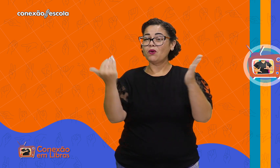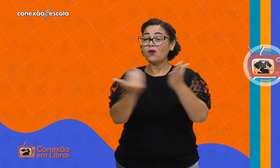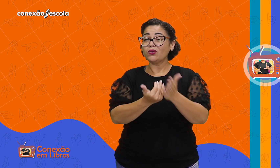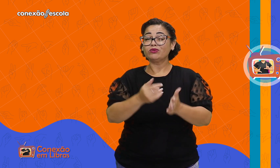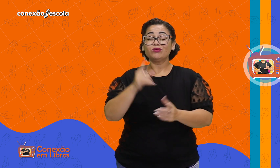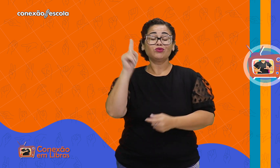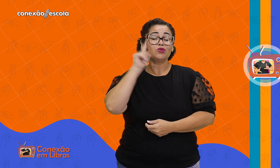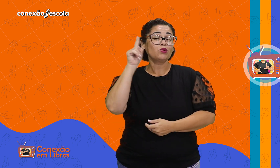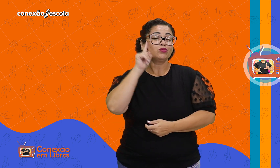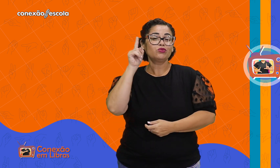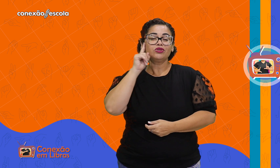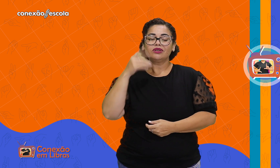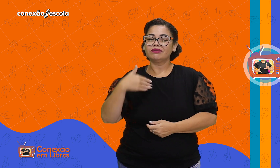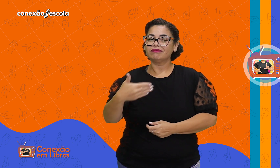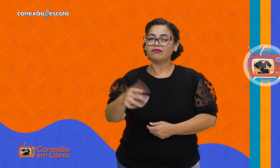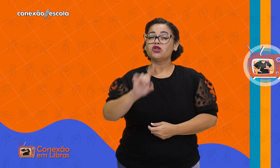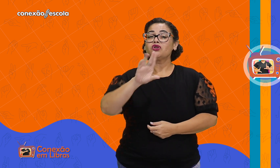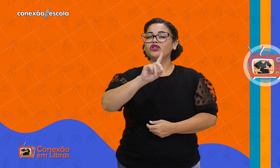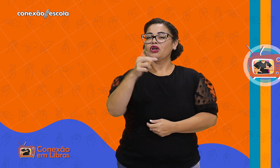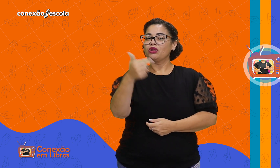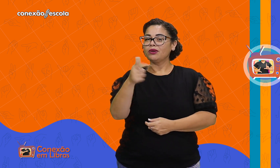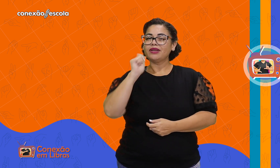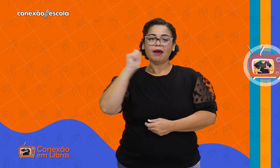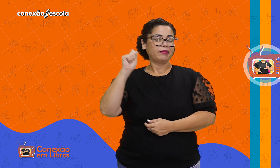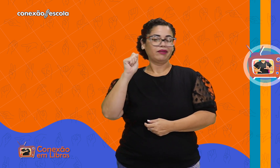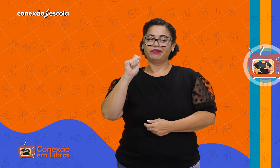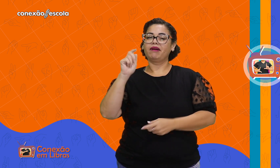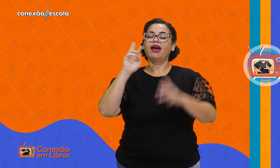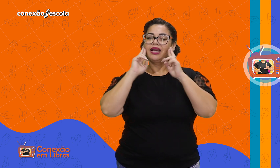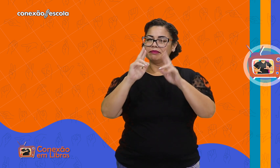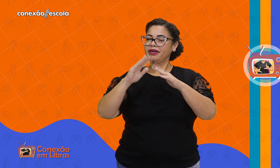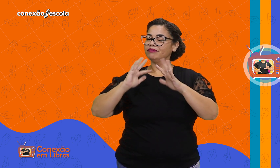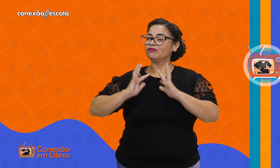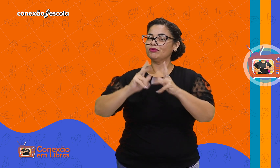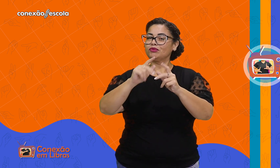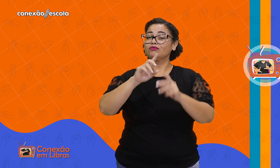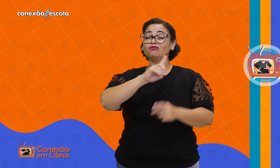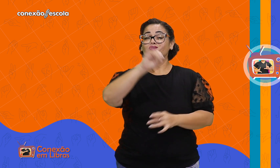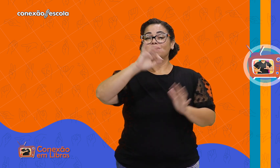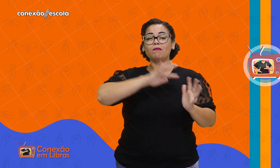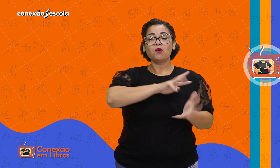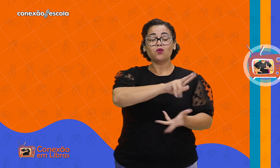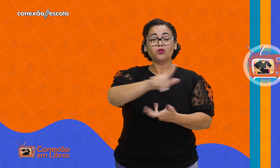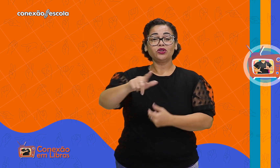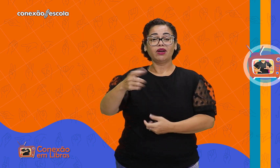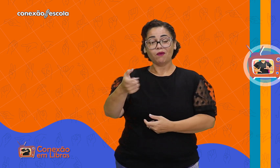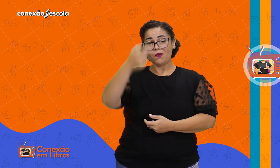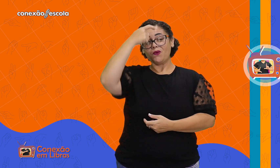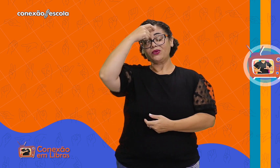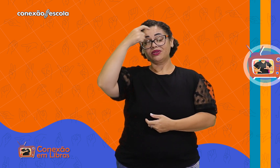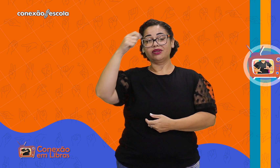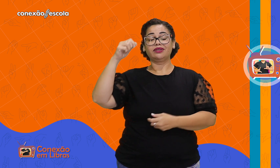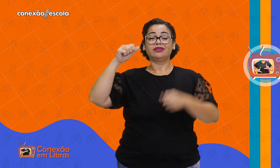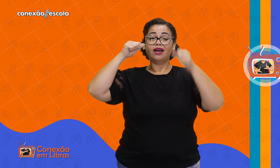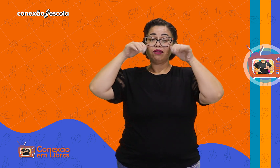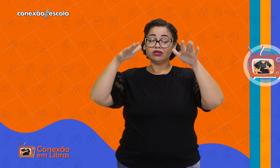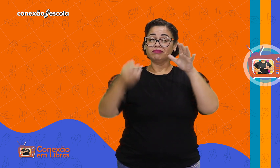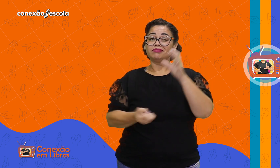Todos os dias do ano e não somente no dia 2 de abril. Data Mundial da Conscientização do Autismo,